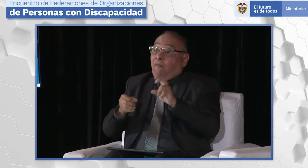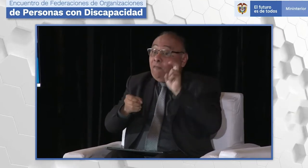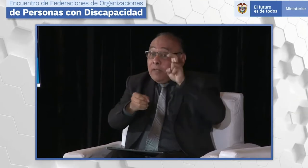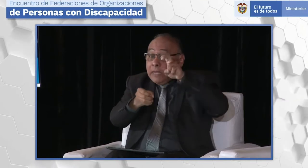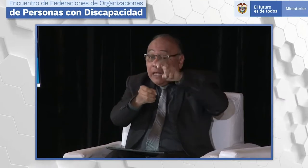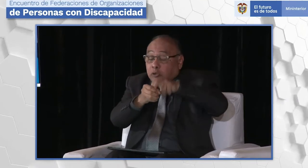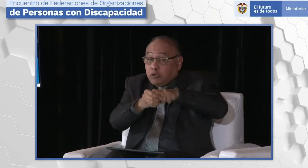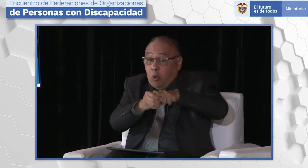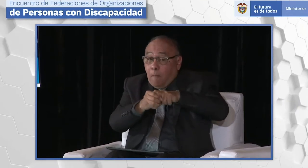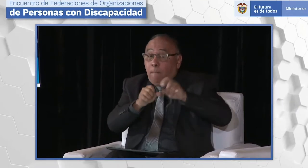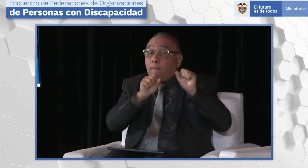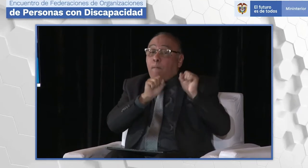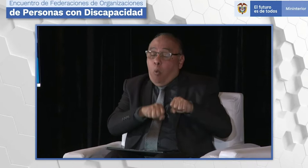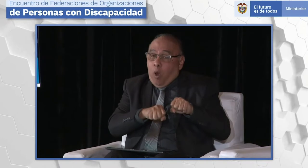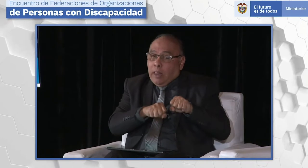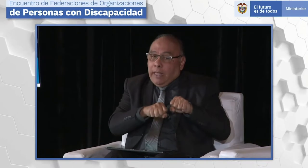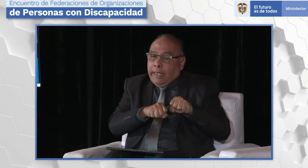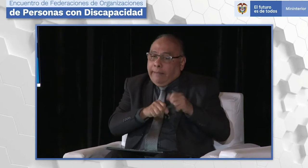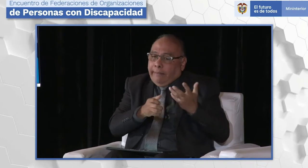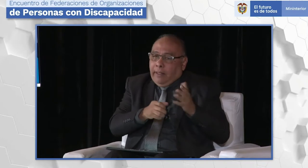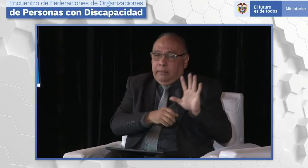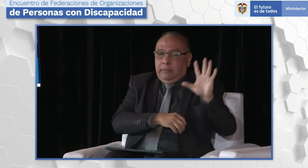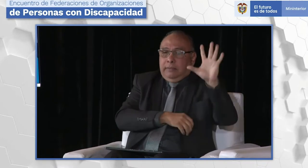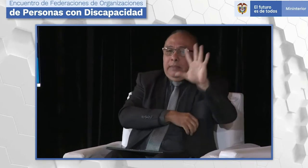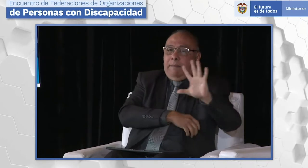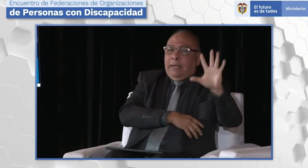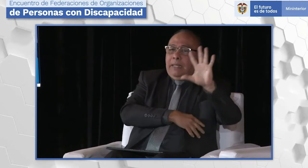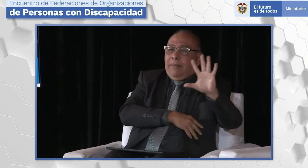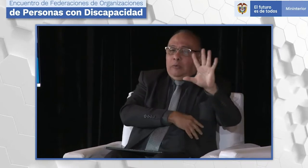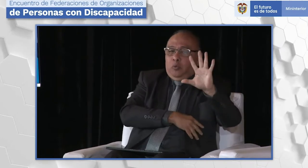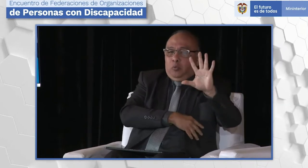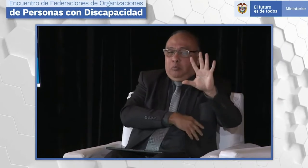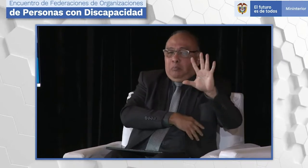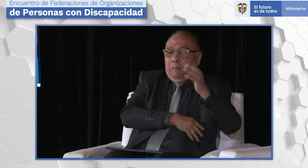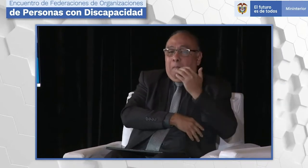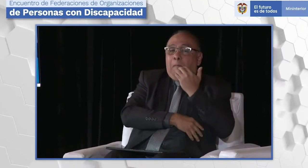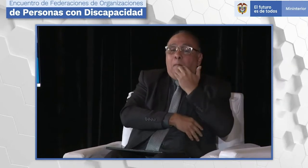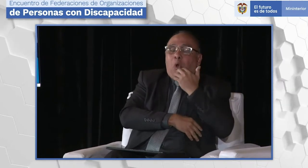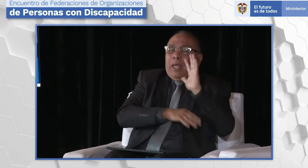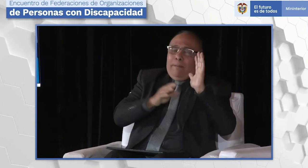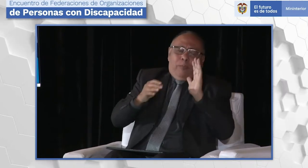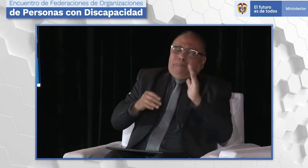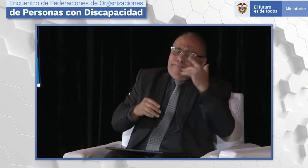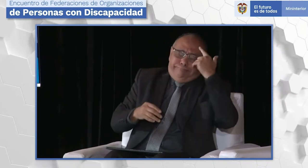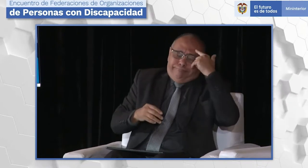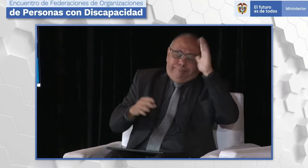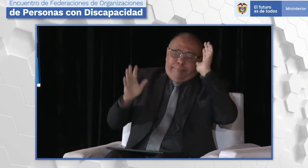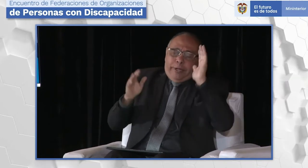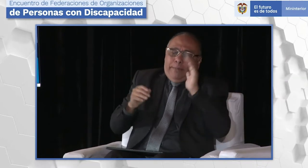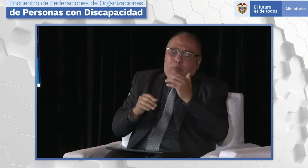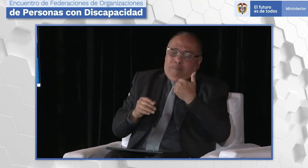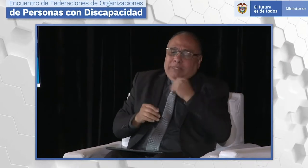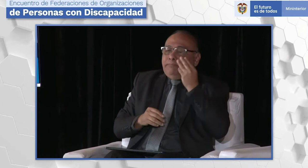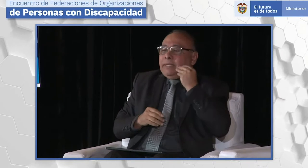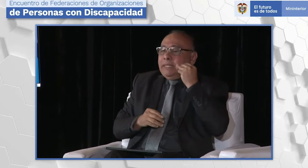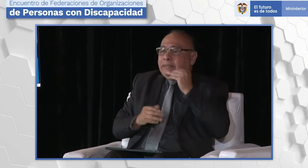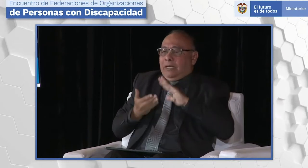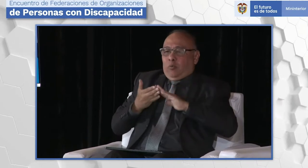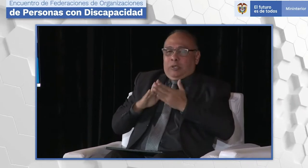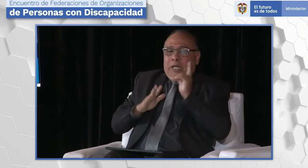tres, dos federaciones más que conforman tres con nosotros, por decirlo, por departamento. Por poner un ejemplo, se me ocurre